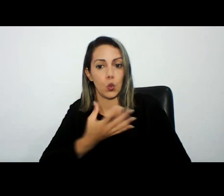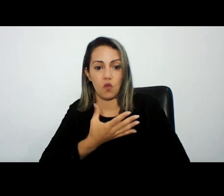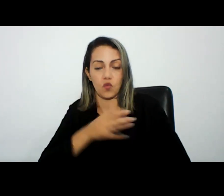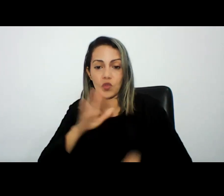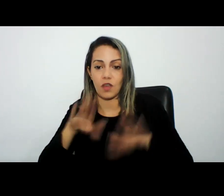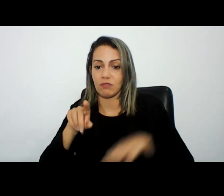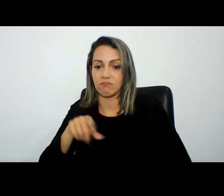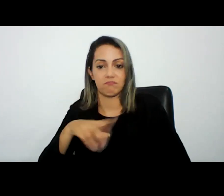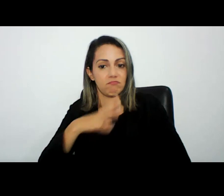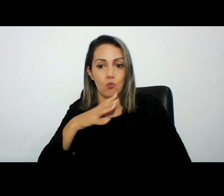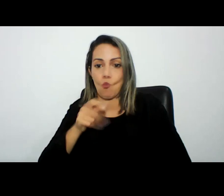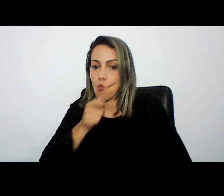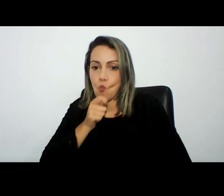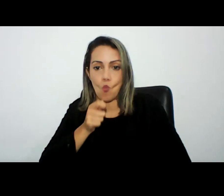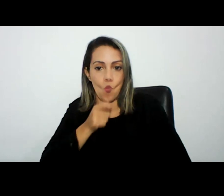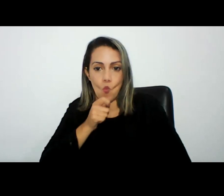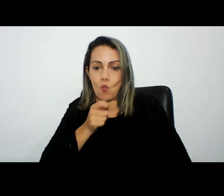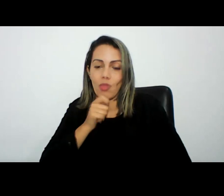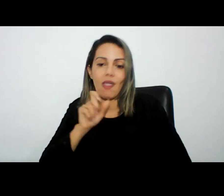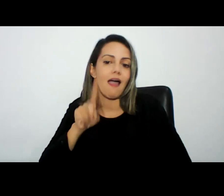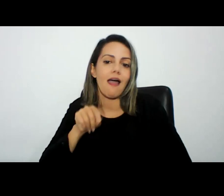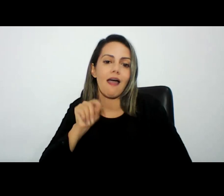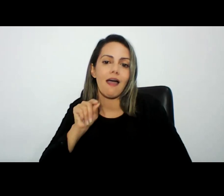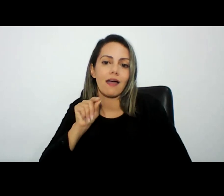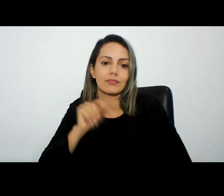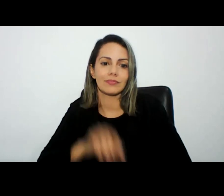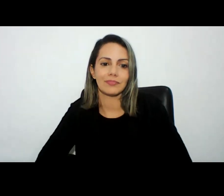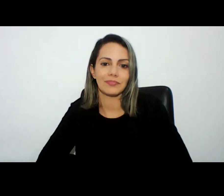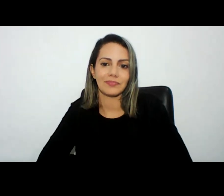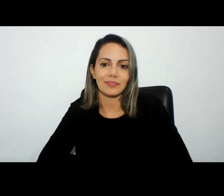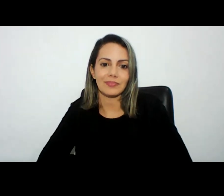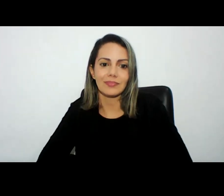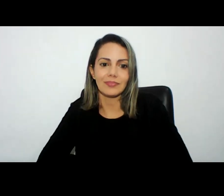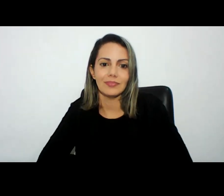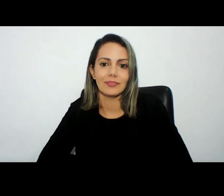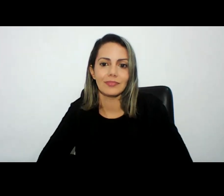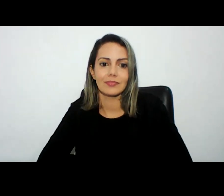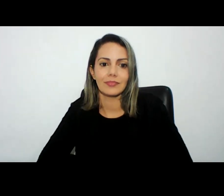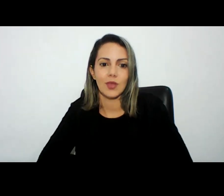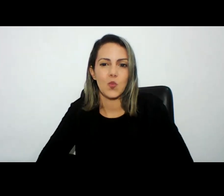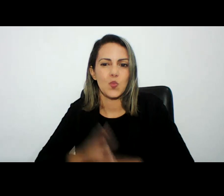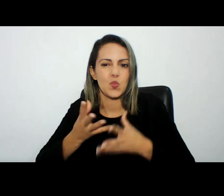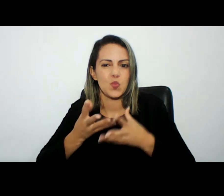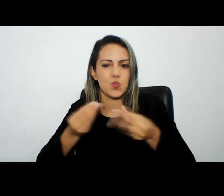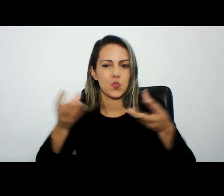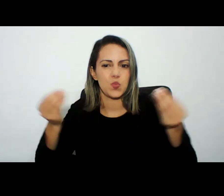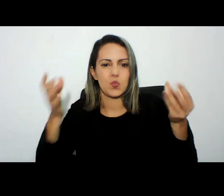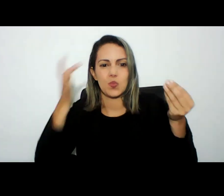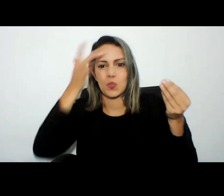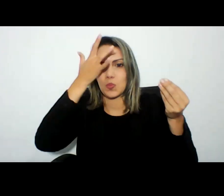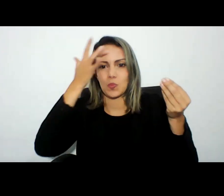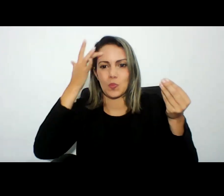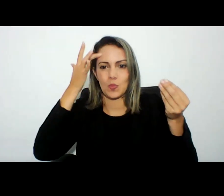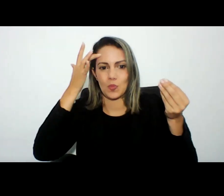deparei com ele bem recentemente a gente tem visto as corretoras com essa pandemia muita gente acabou indo para